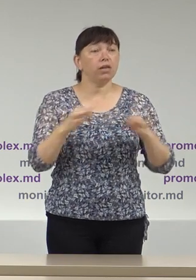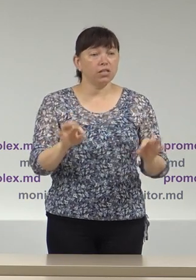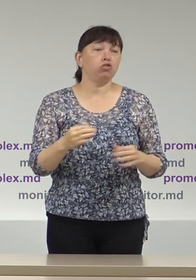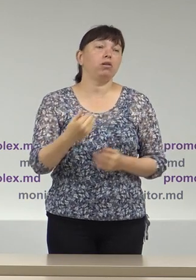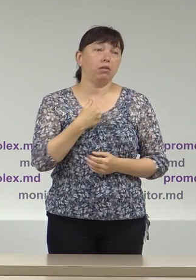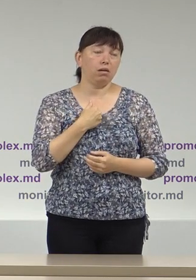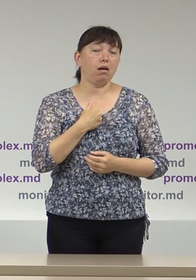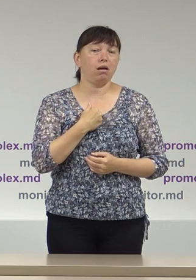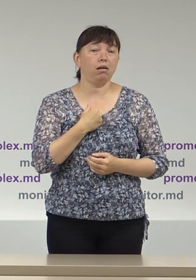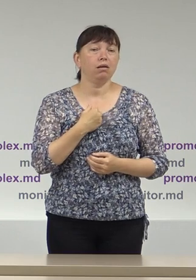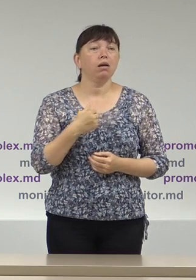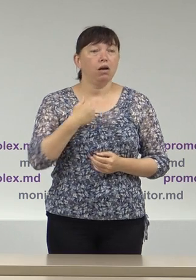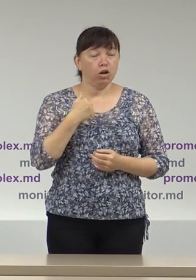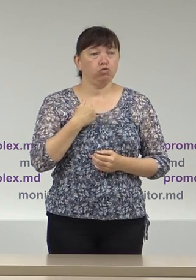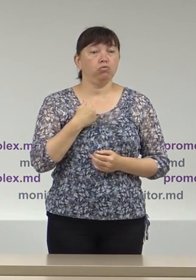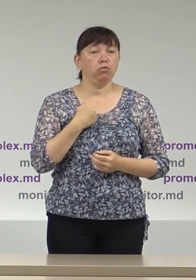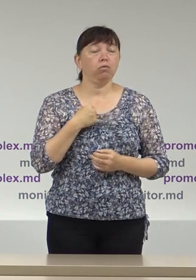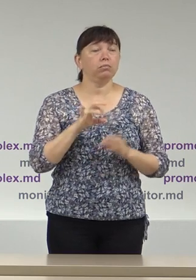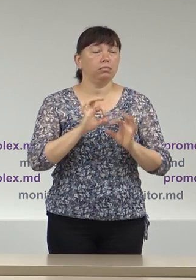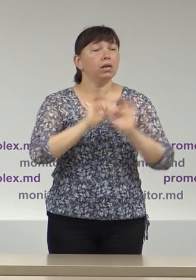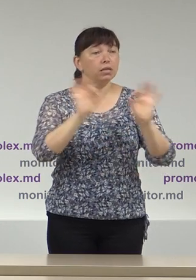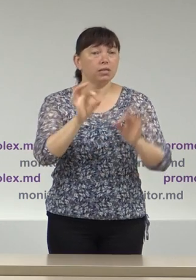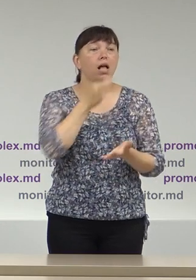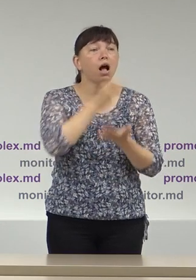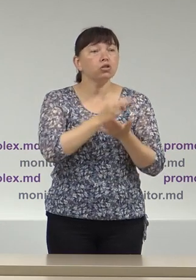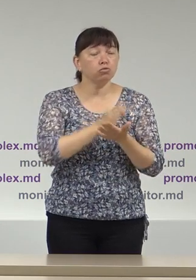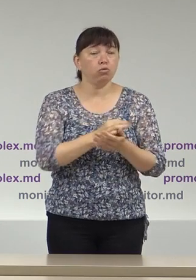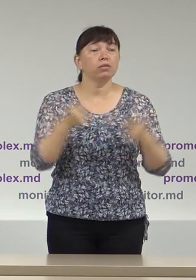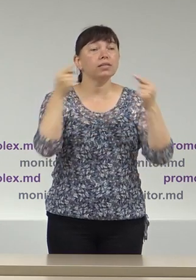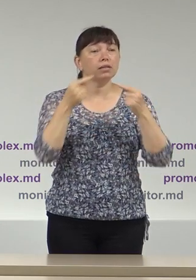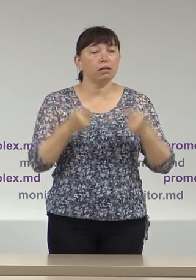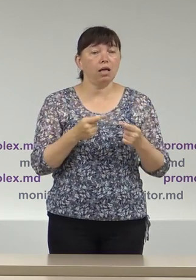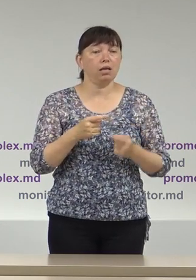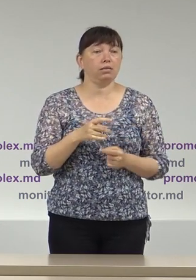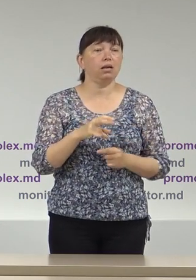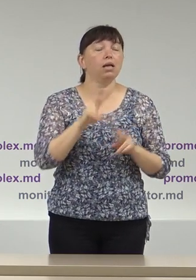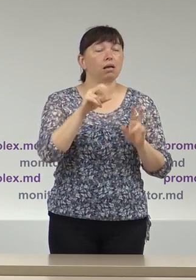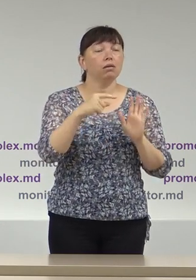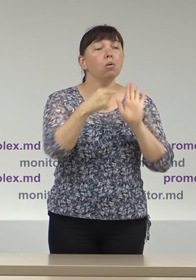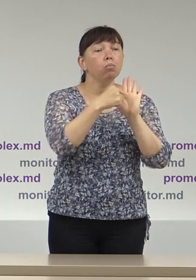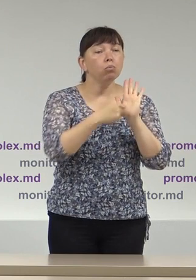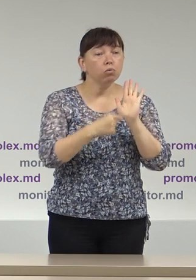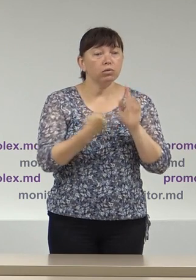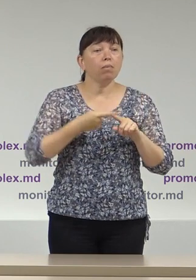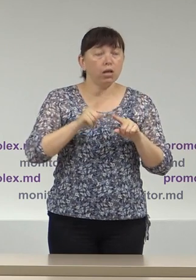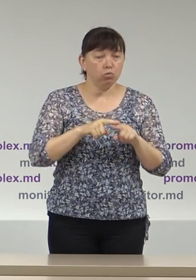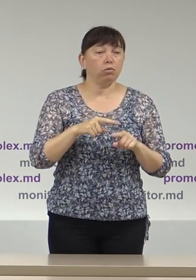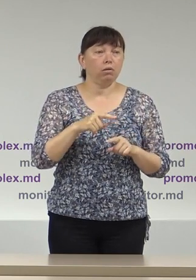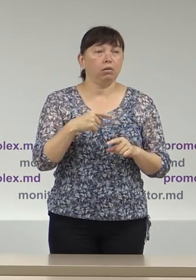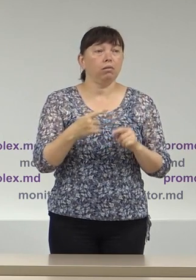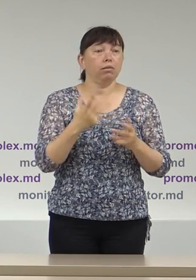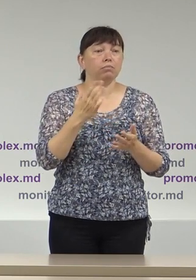prezint raportul conform capitolilor pe care le-am descris și în acesta.